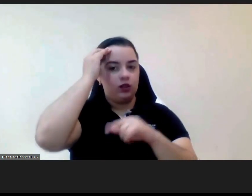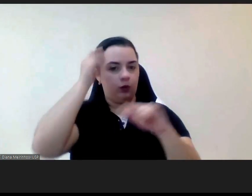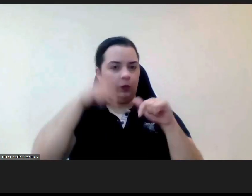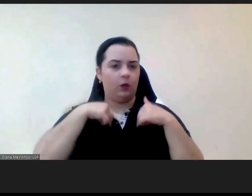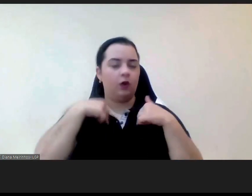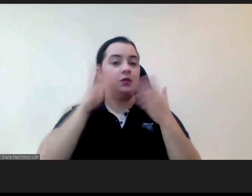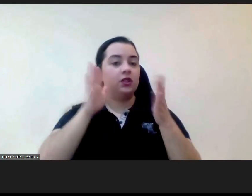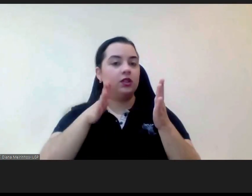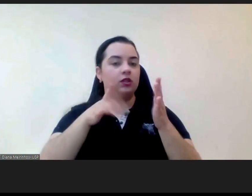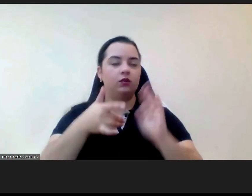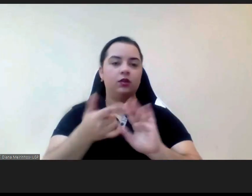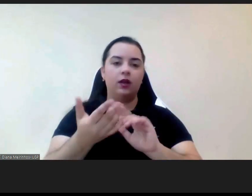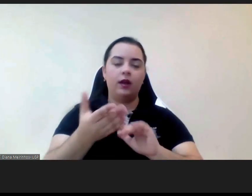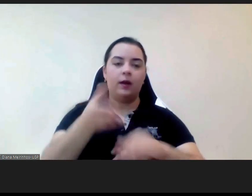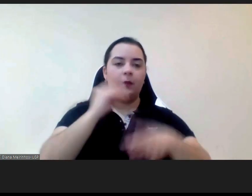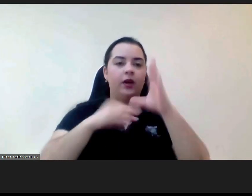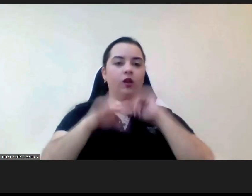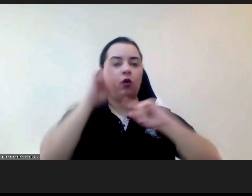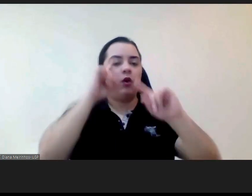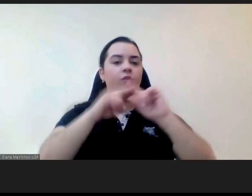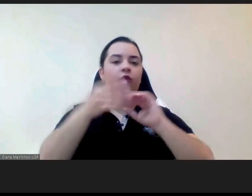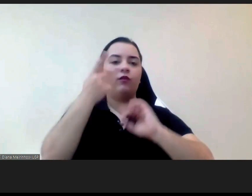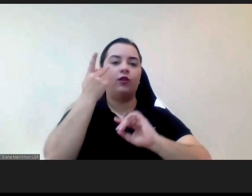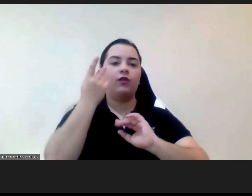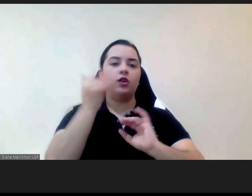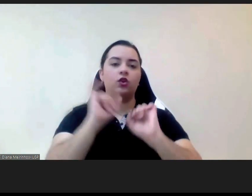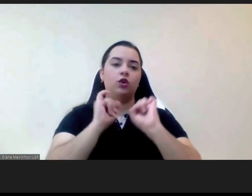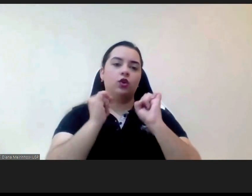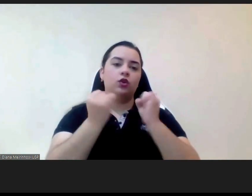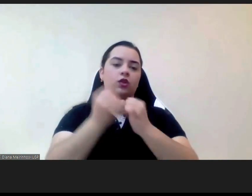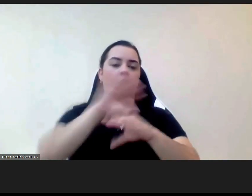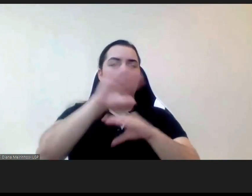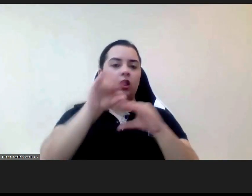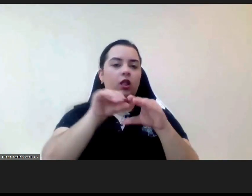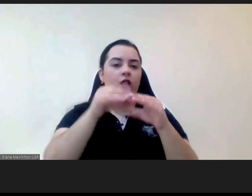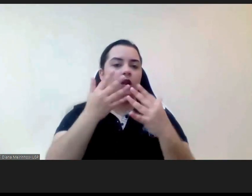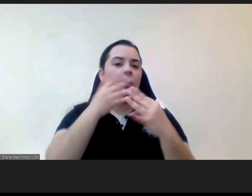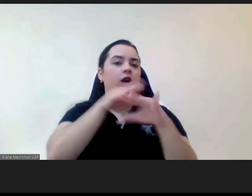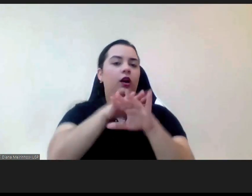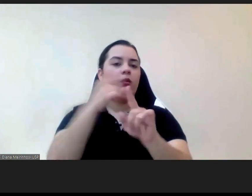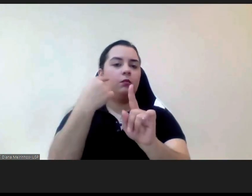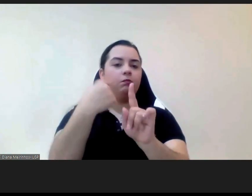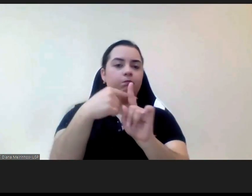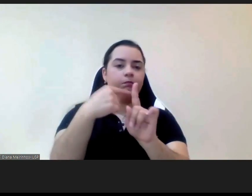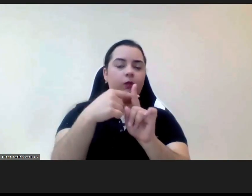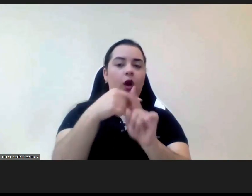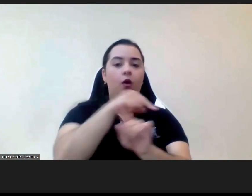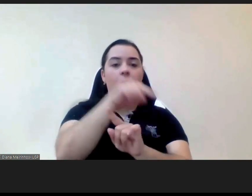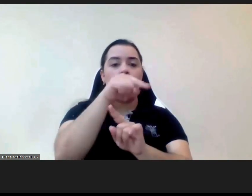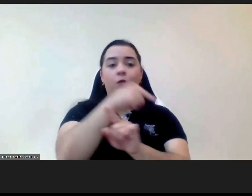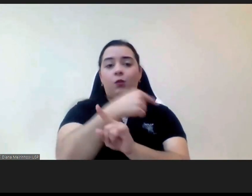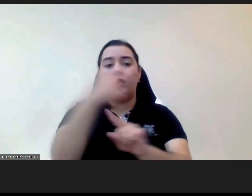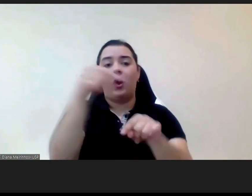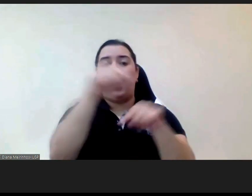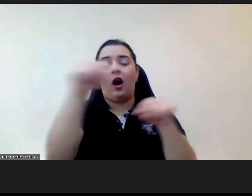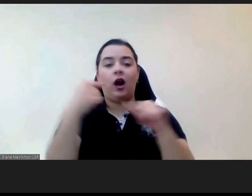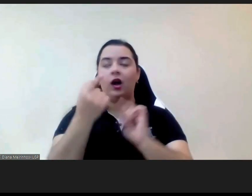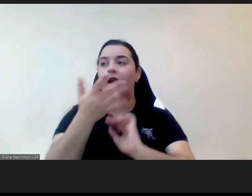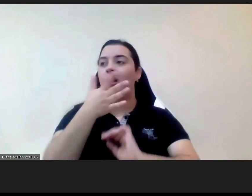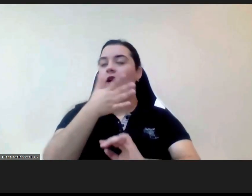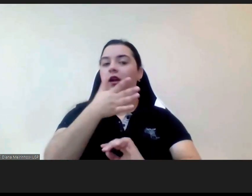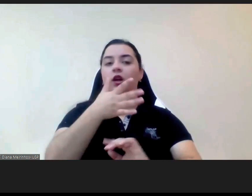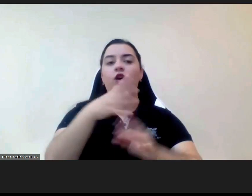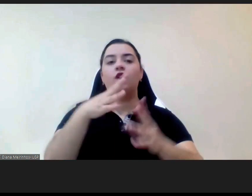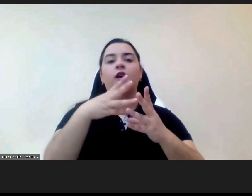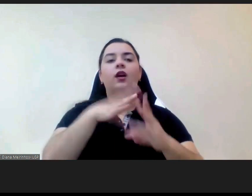adquirir para conseguir viver em sociedade porque muitos deles resolvem querem resolver tudo com violência e é uma